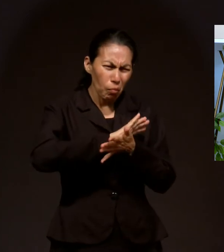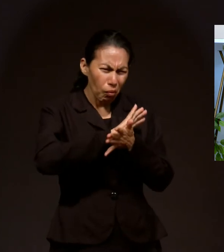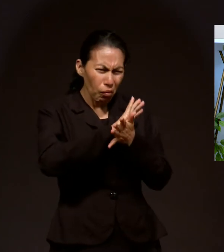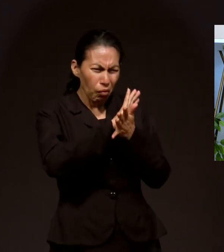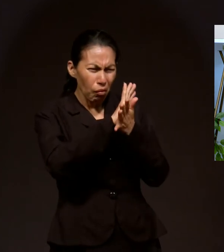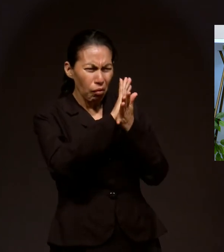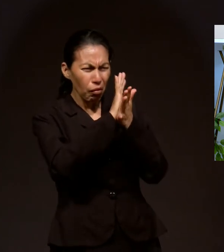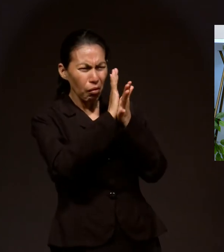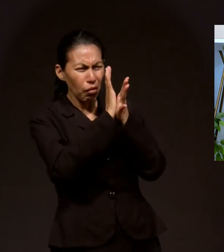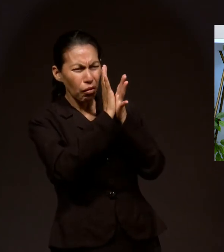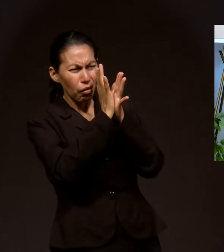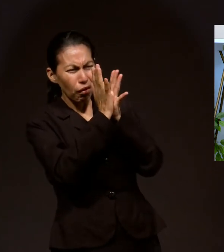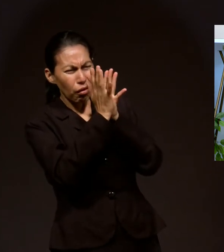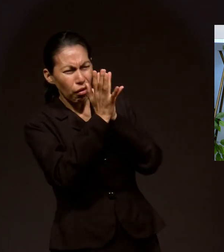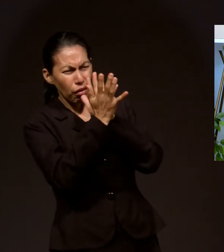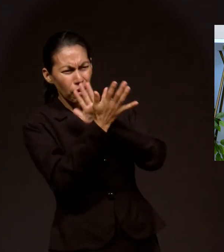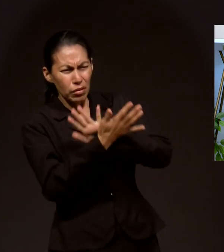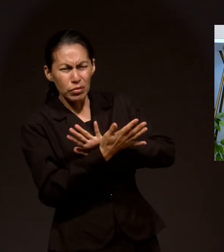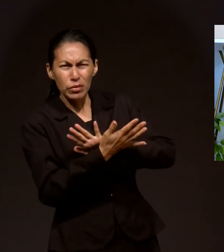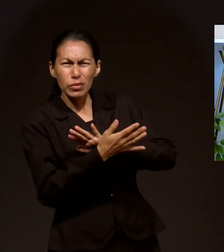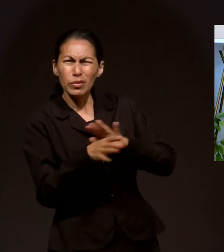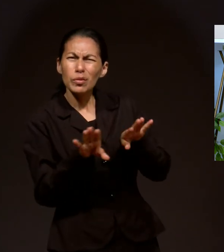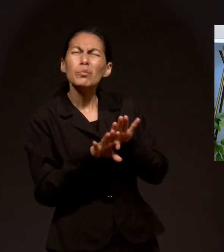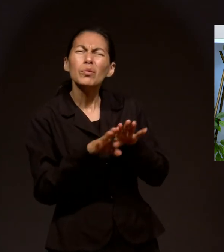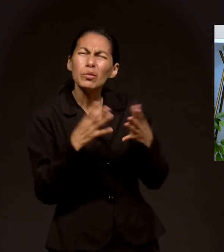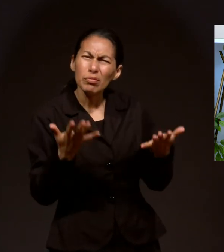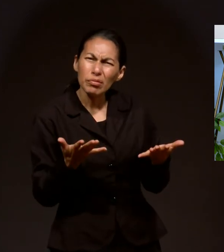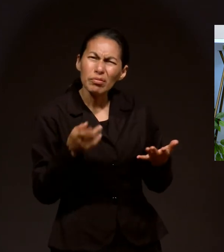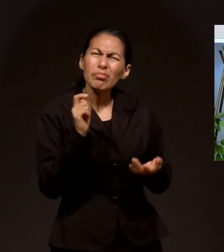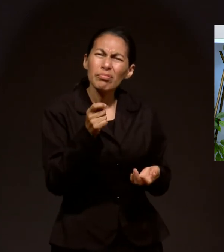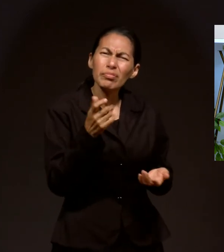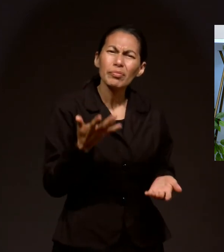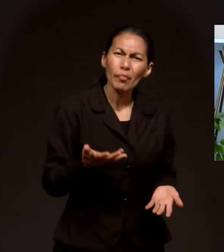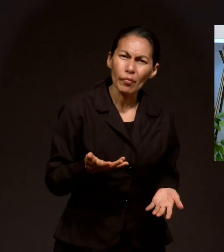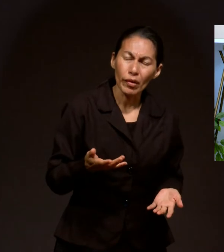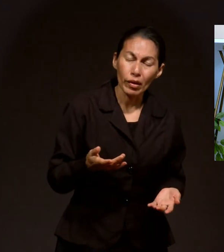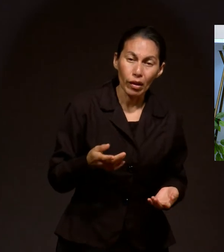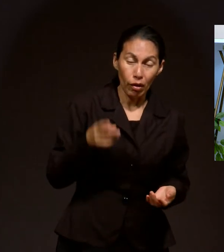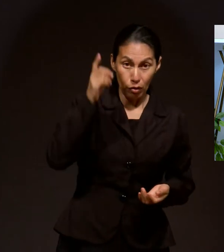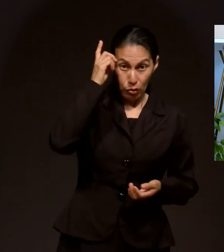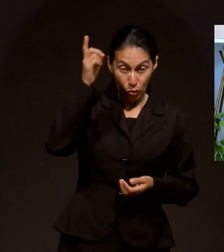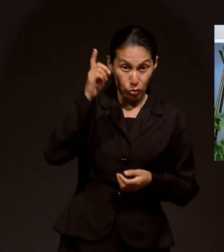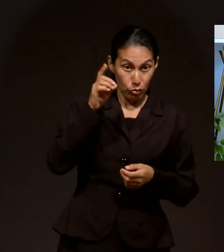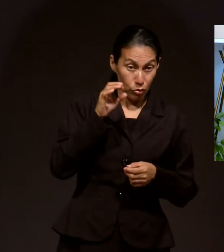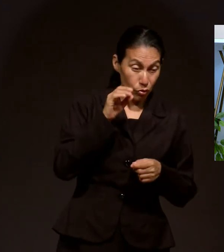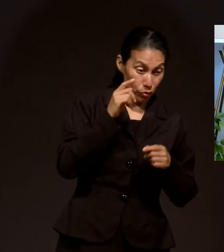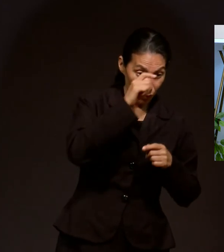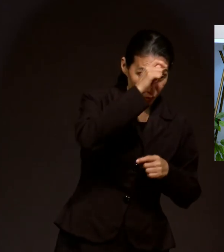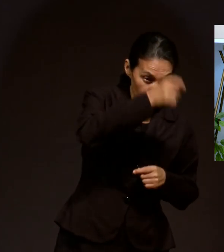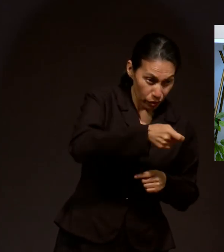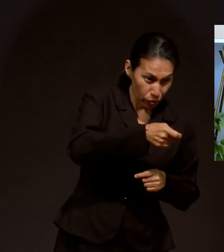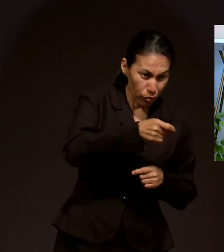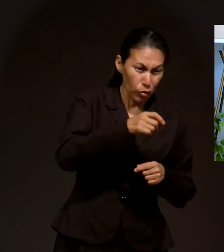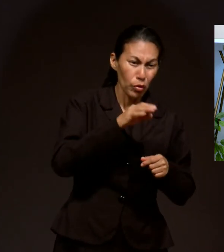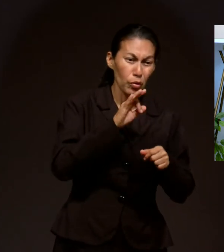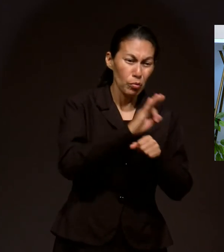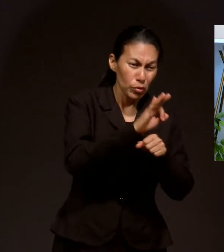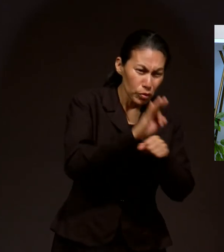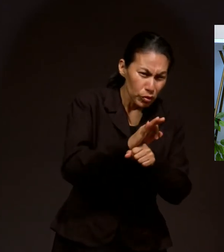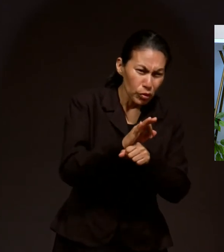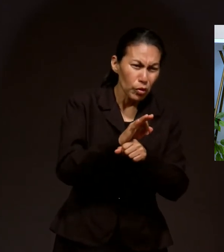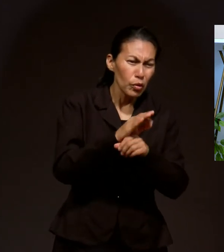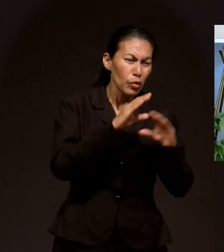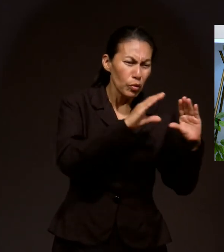transformó, lo equipó y lo protegió en medio de un